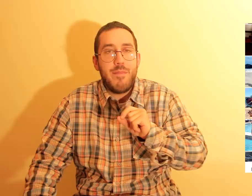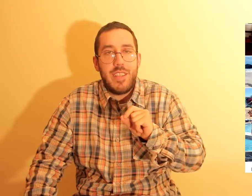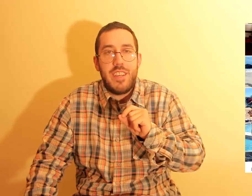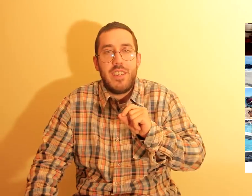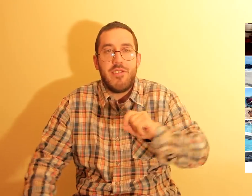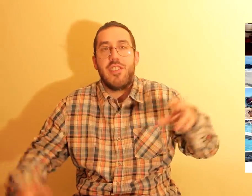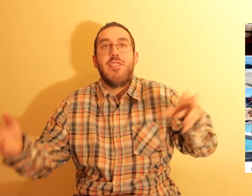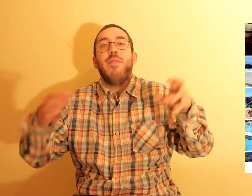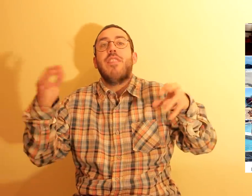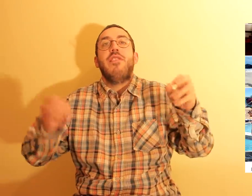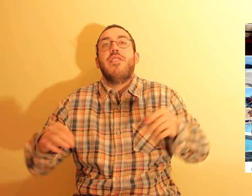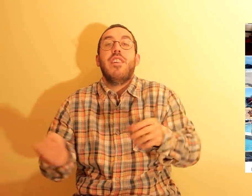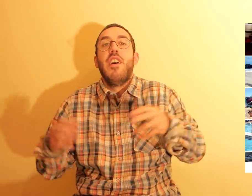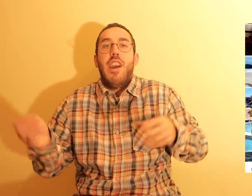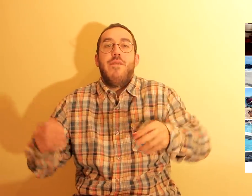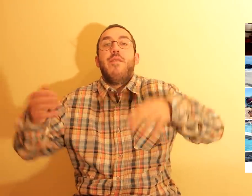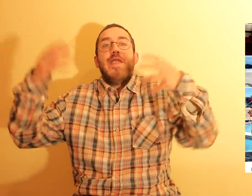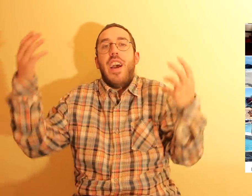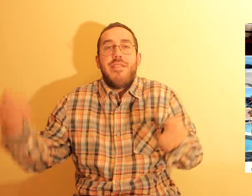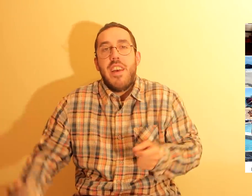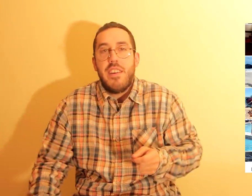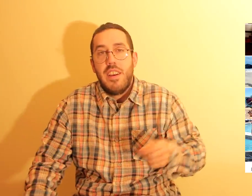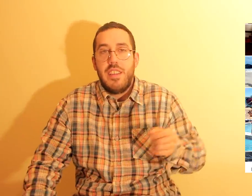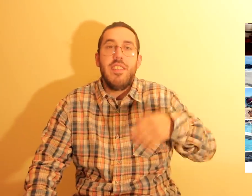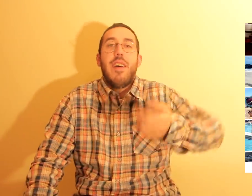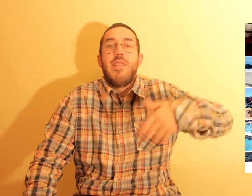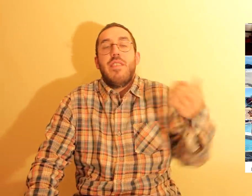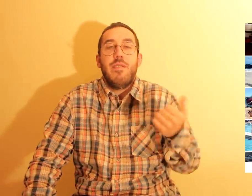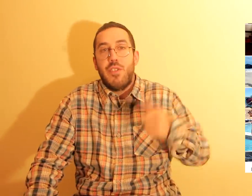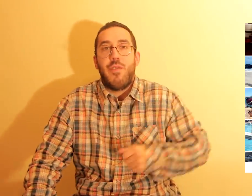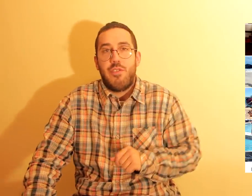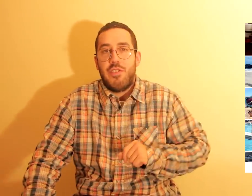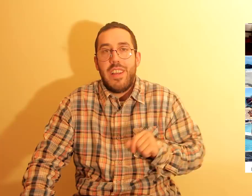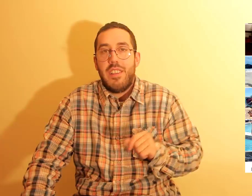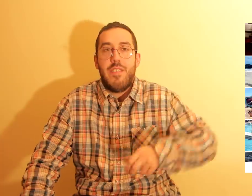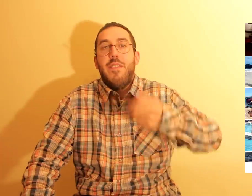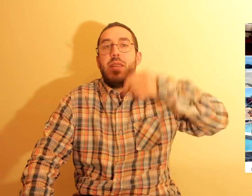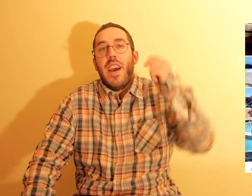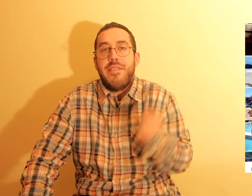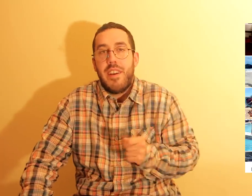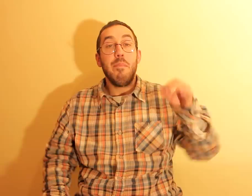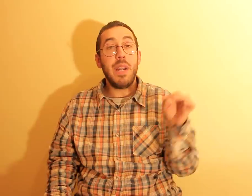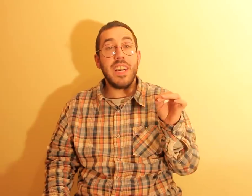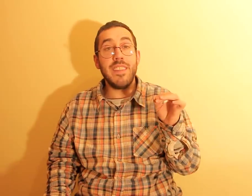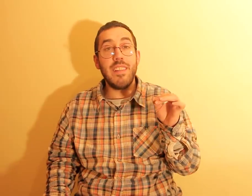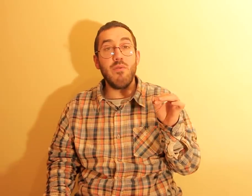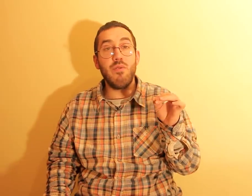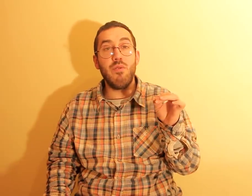Matias, que também, olha, tem a Fabiana, e de lá ver as fotos dela, da Fabiana. Para o canal do YouTube,